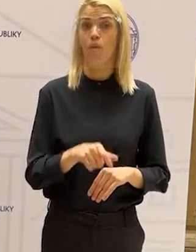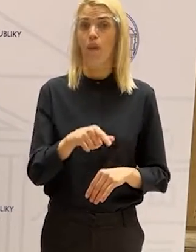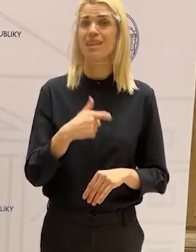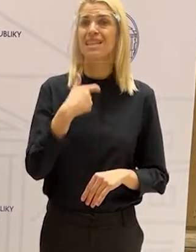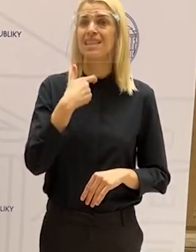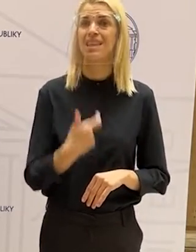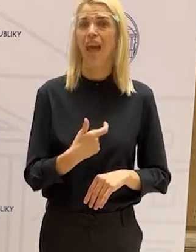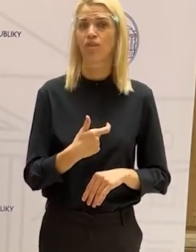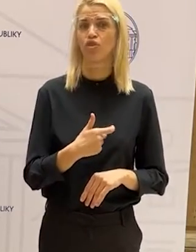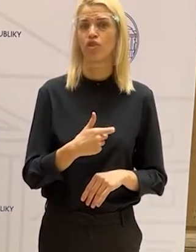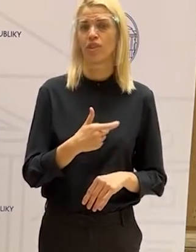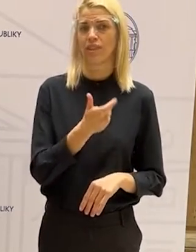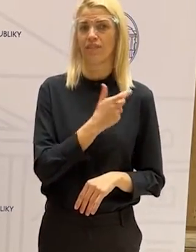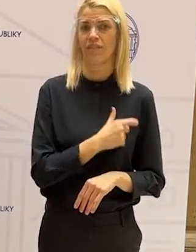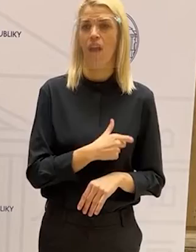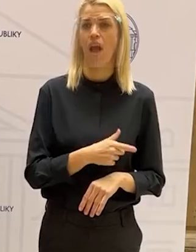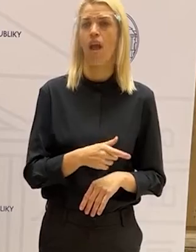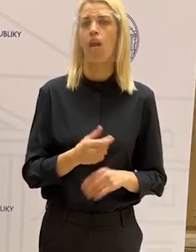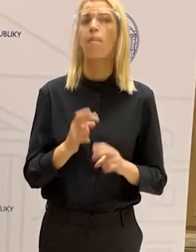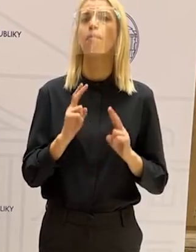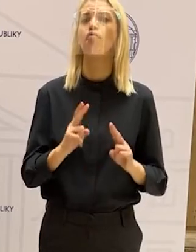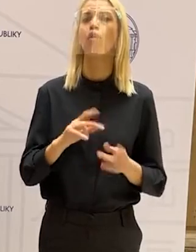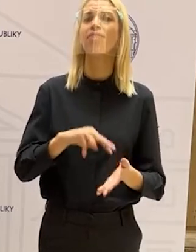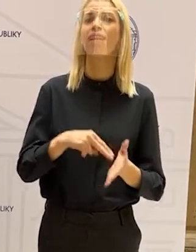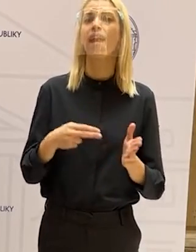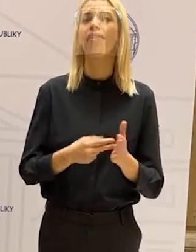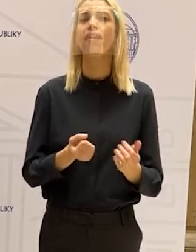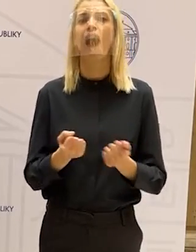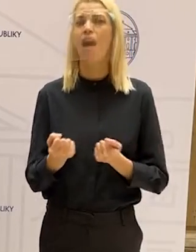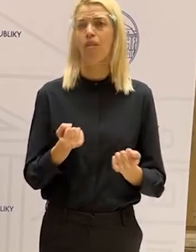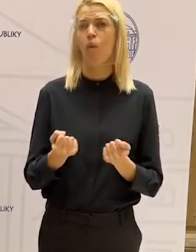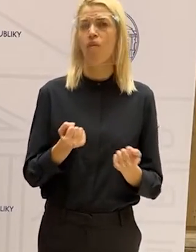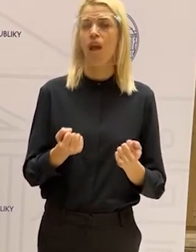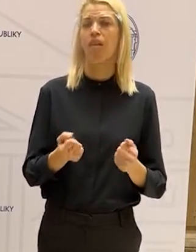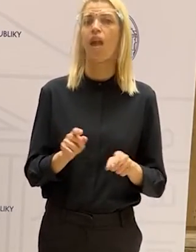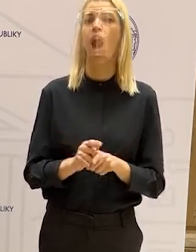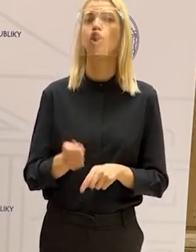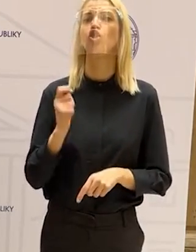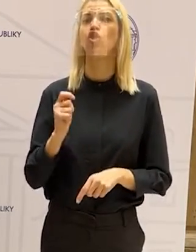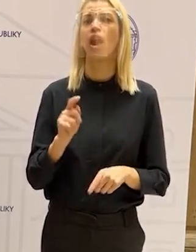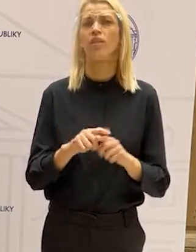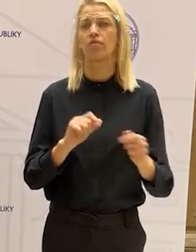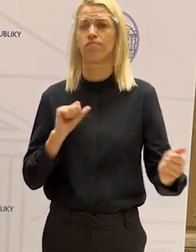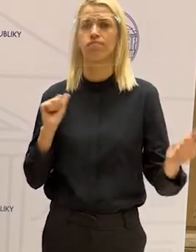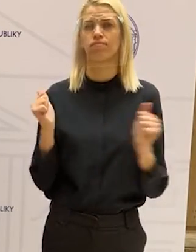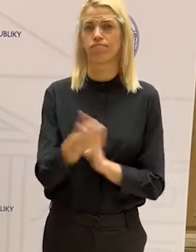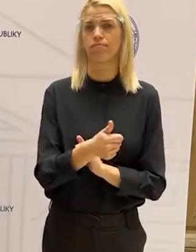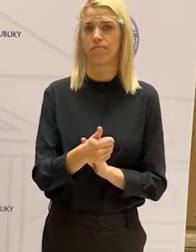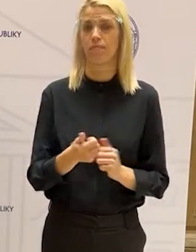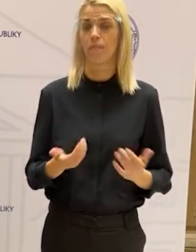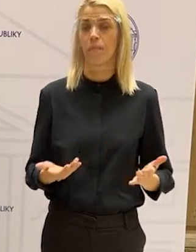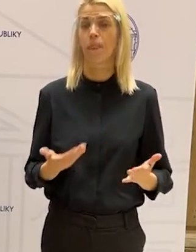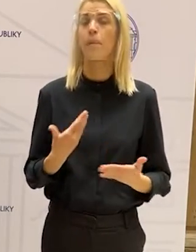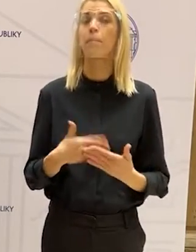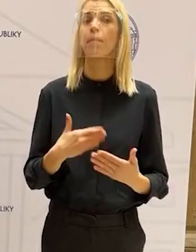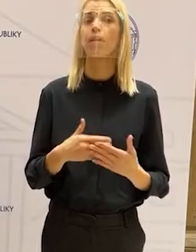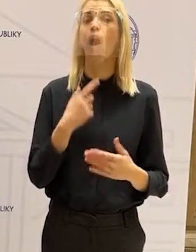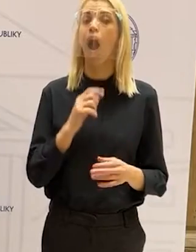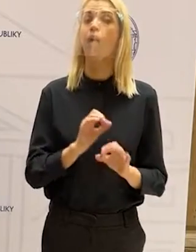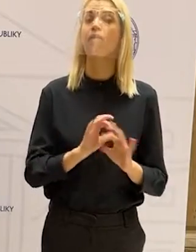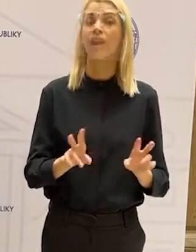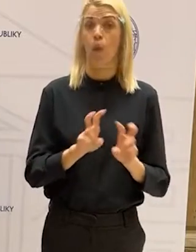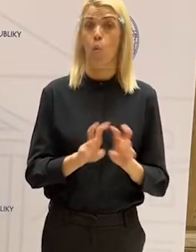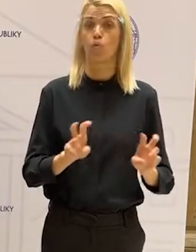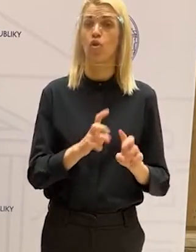starším dočníkov a možno vyvedia tak ohľadať tú techniku, to znamená, že tí žiaci ich ďaleko prečísli. To znamená, že ako môže bol to